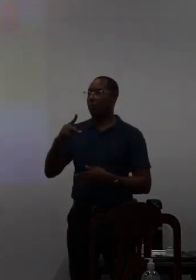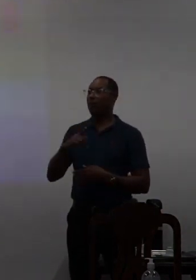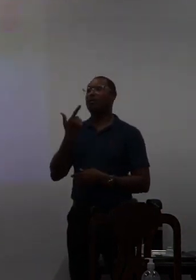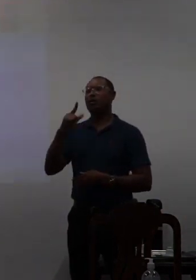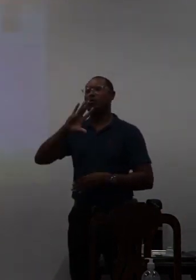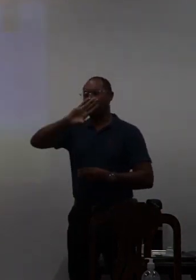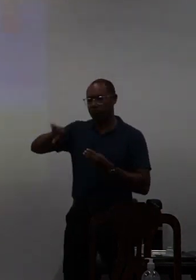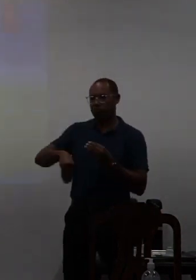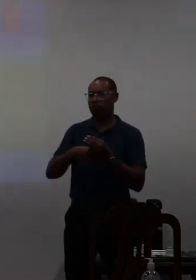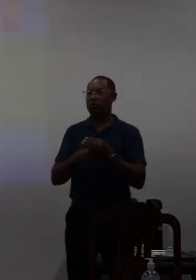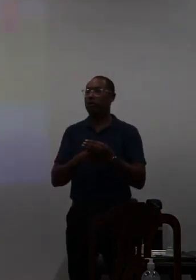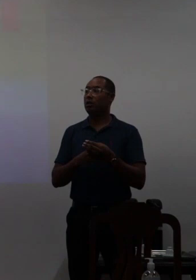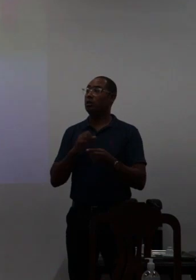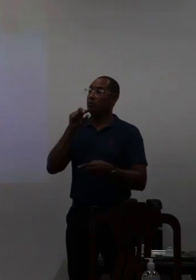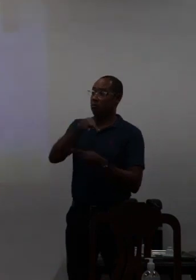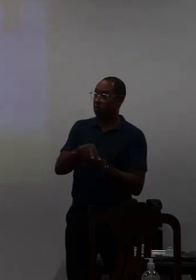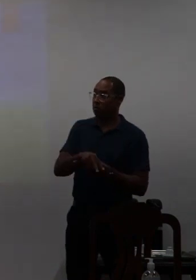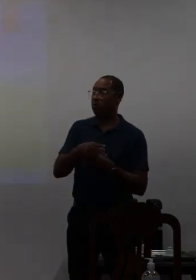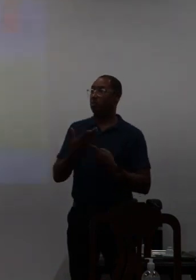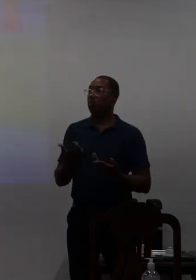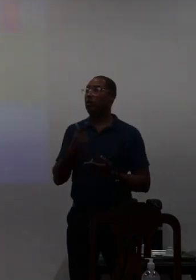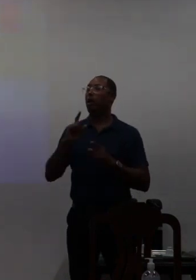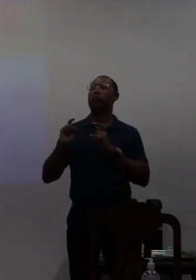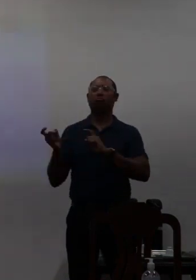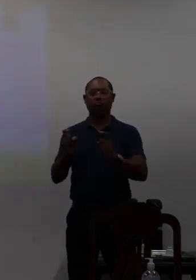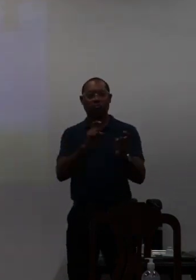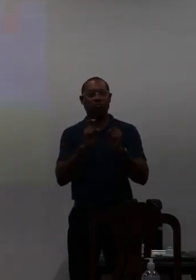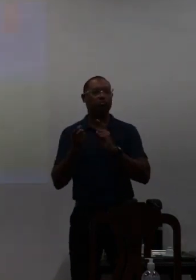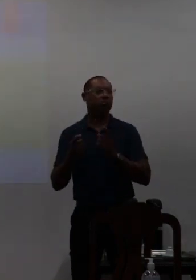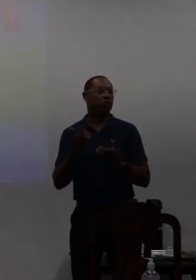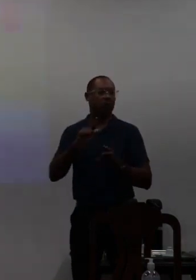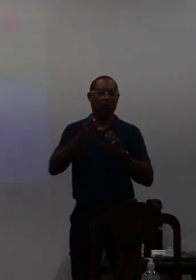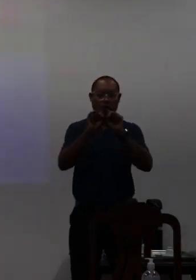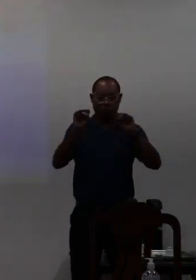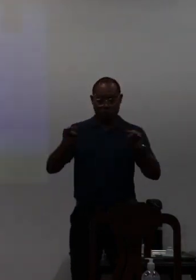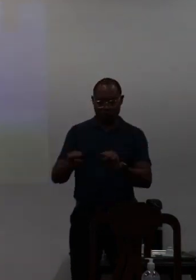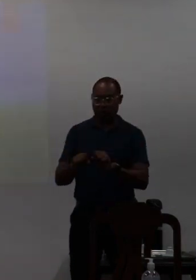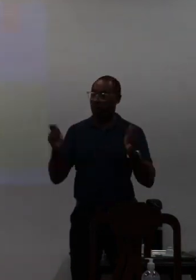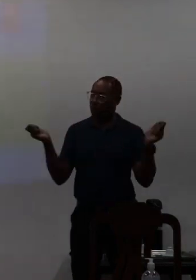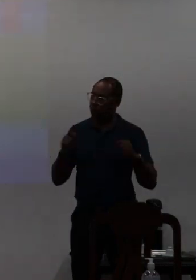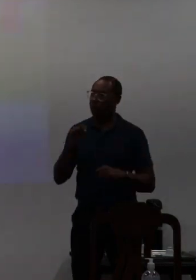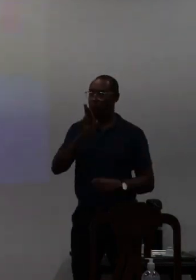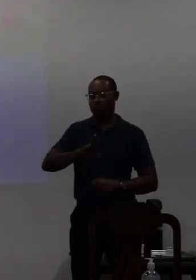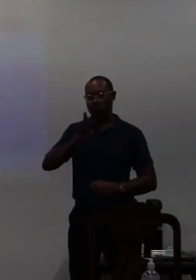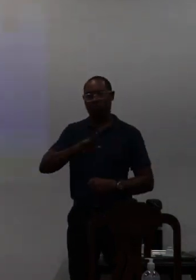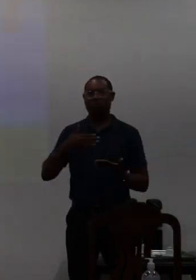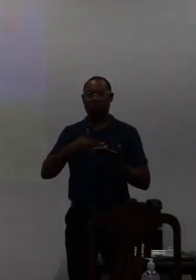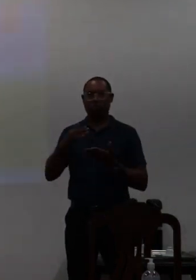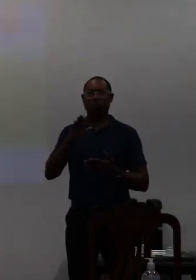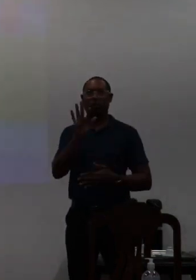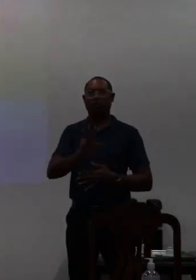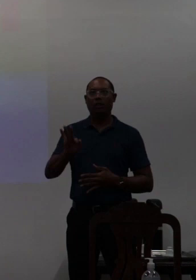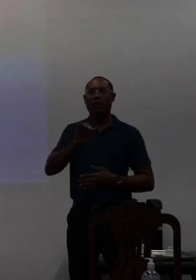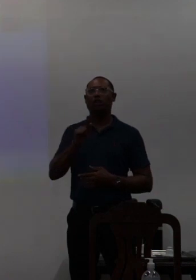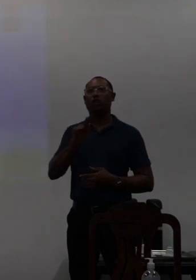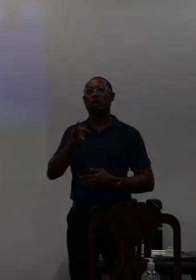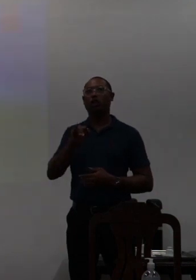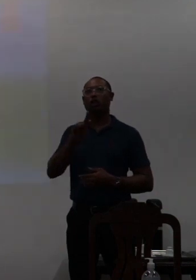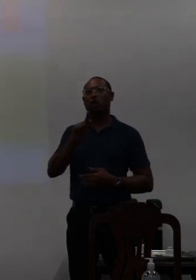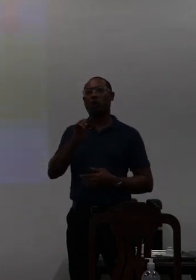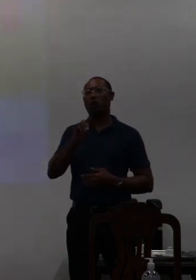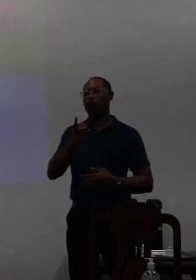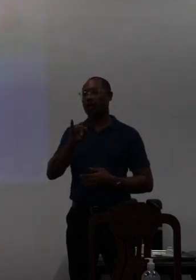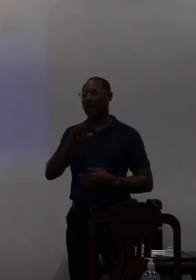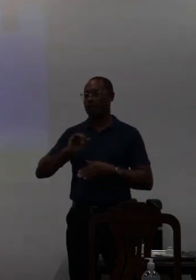outra ferramenta discutimos o PDI discutimos no sistema que a Universidade Federal de Goiás estava